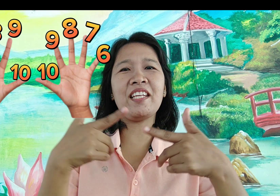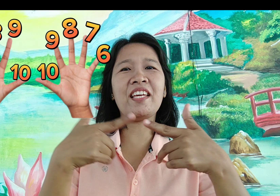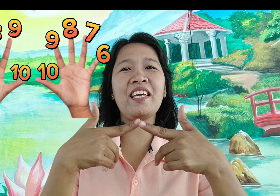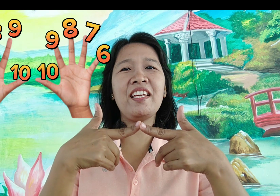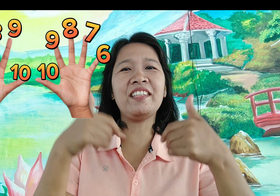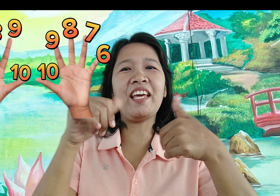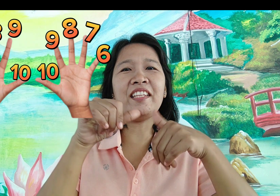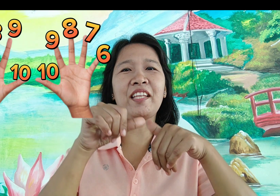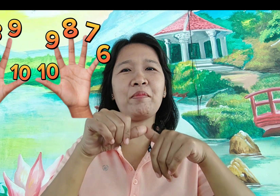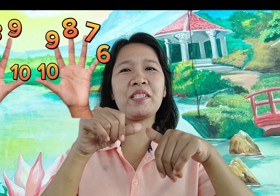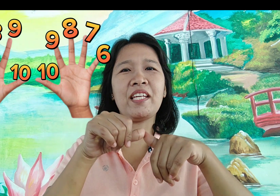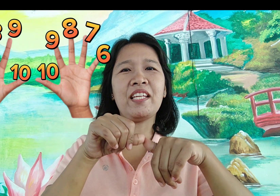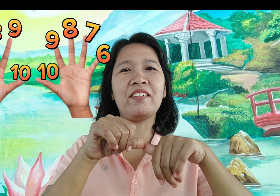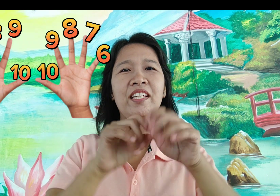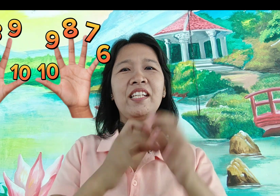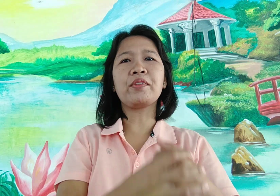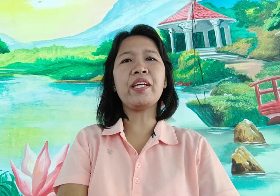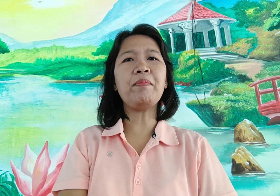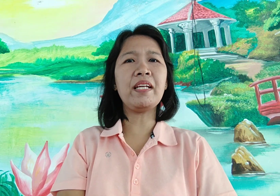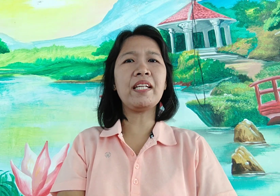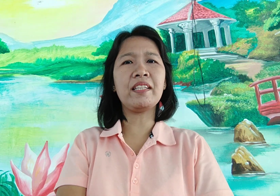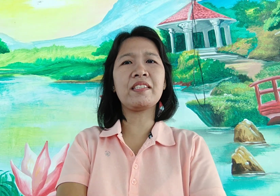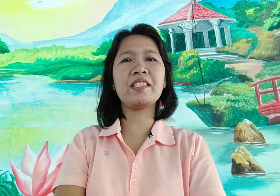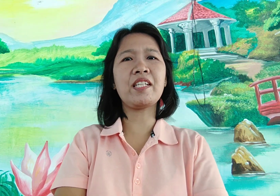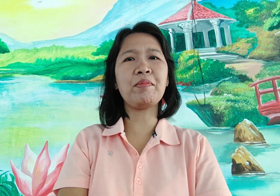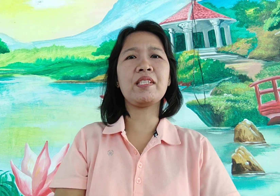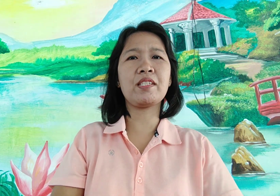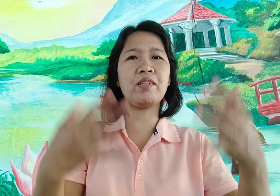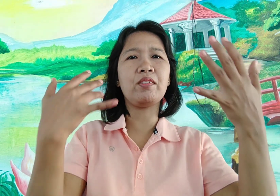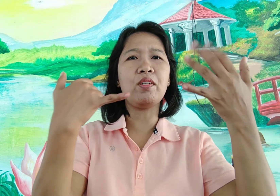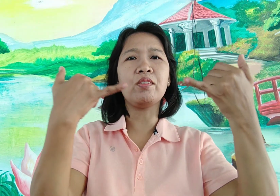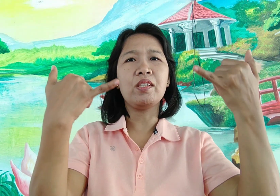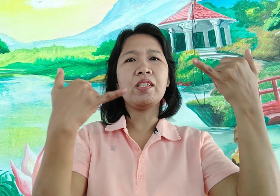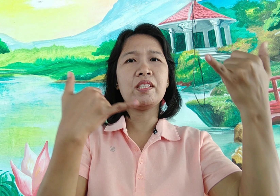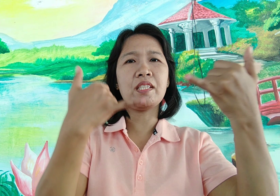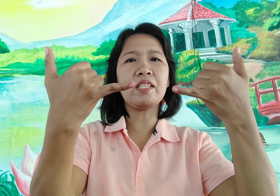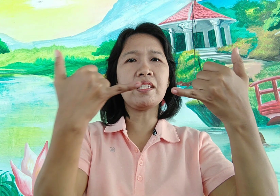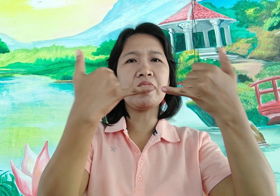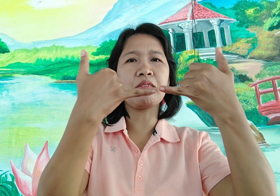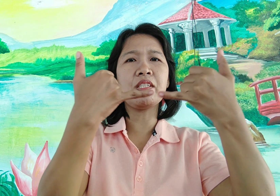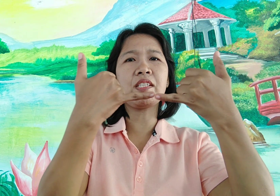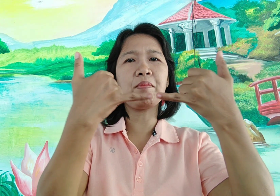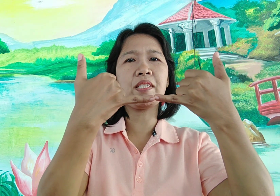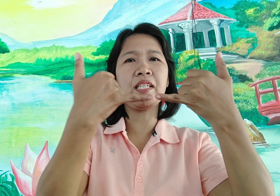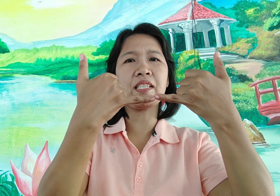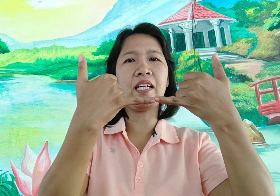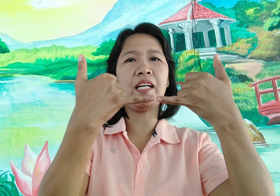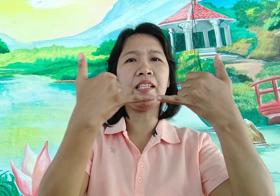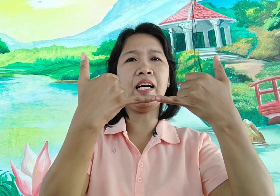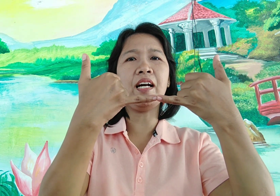and 10 times 10 Okay, kung i-apply natin ang 6 times 6 so ito yun, 6 at saka 6 so 6 times 6 at ang